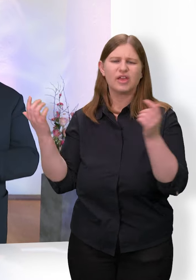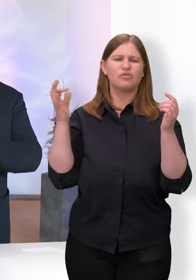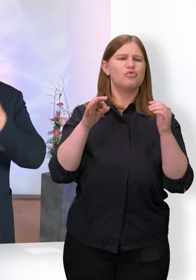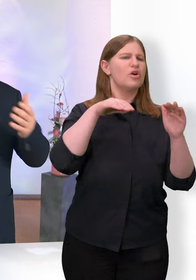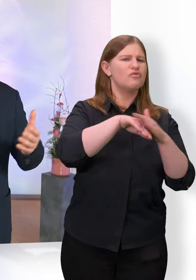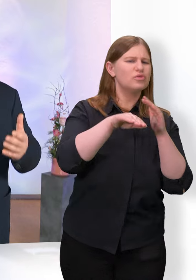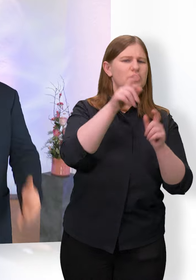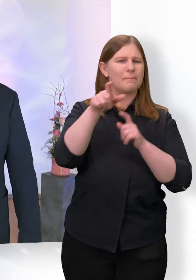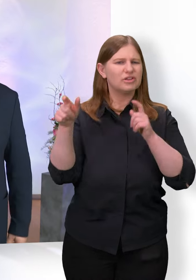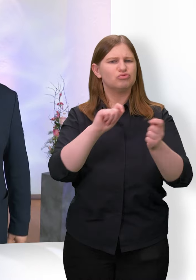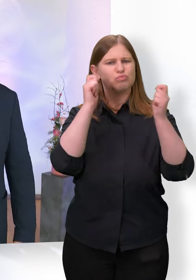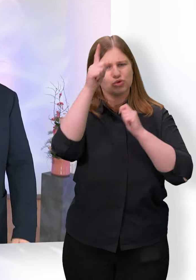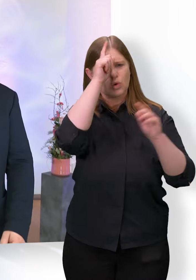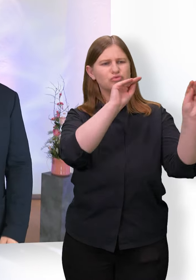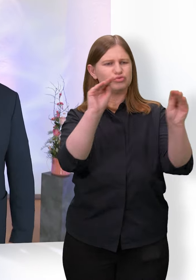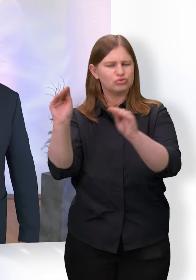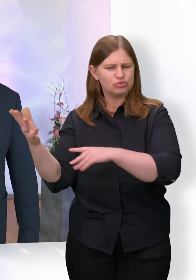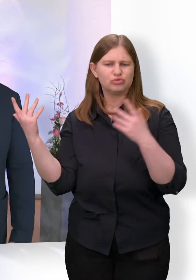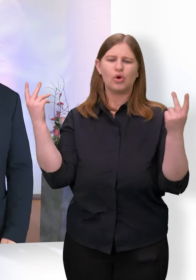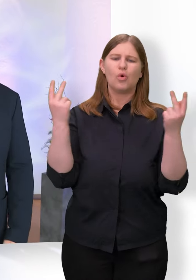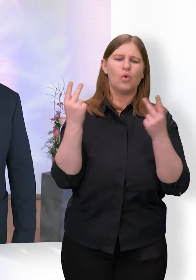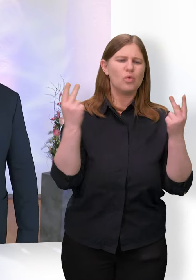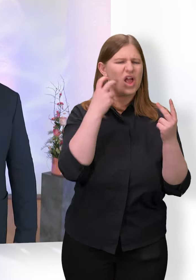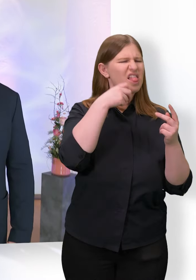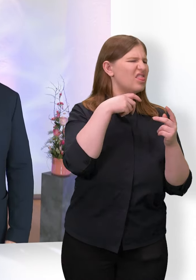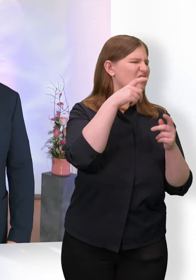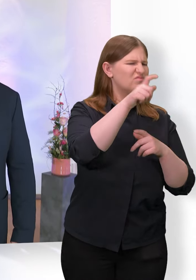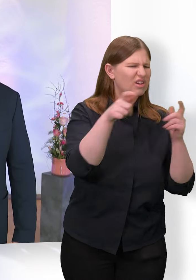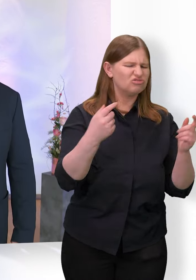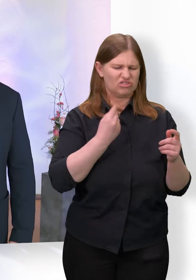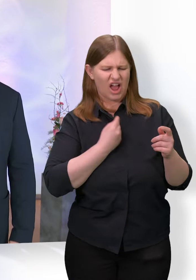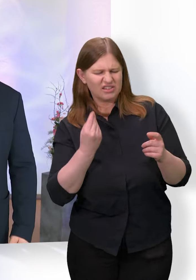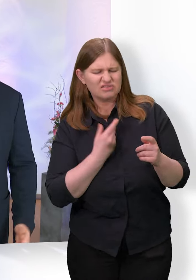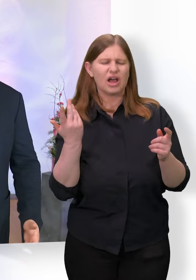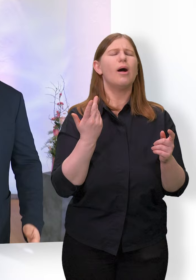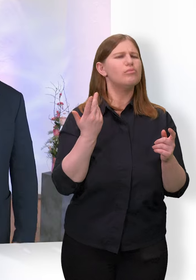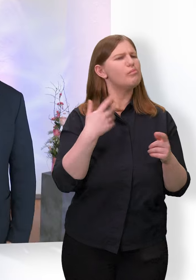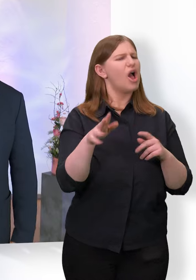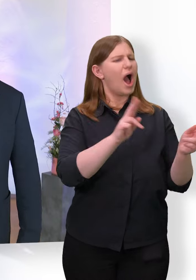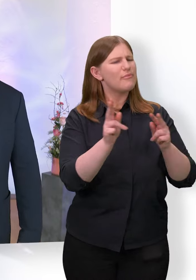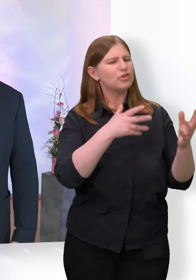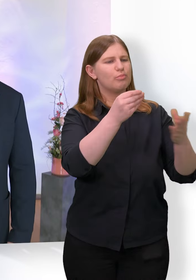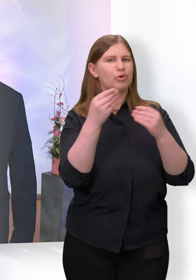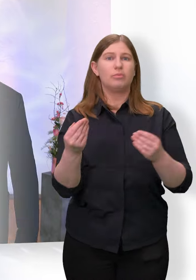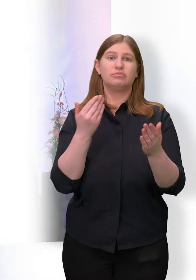oder einsame Menschen etwas Abwechslung bekommen. Es sind Menschen wie Christoph Lutz.